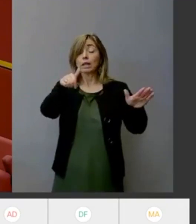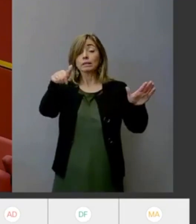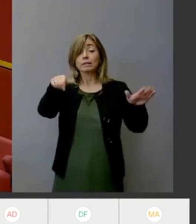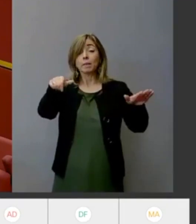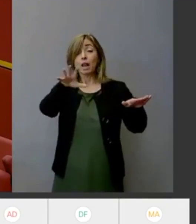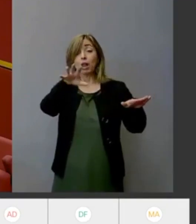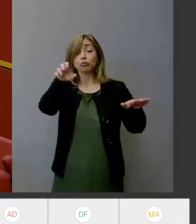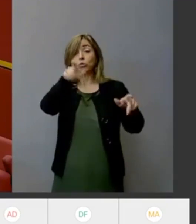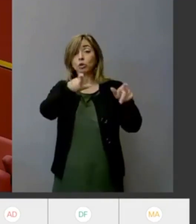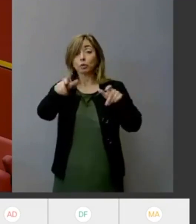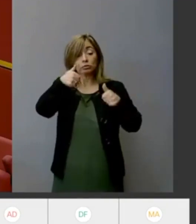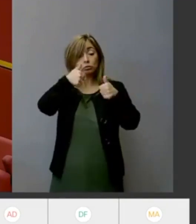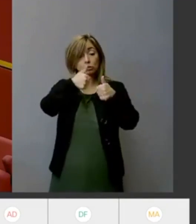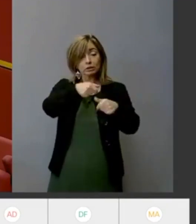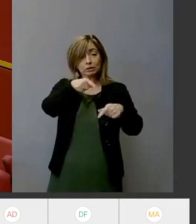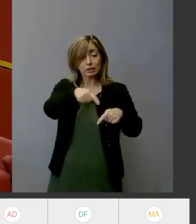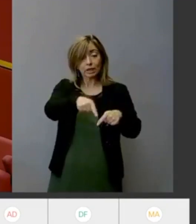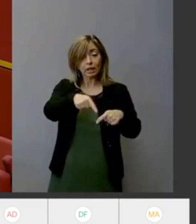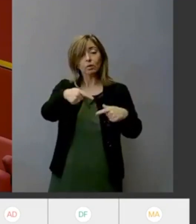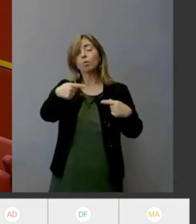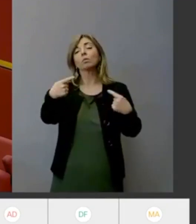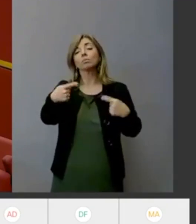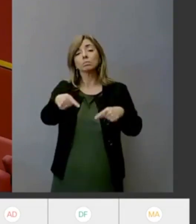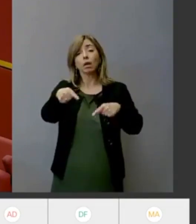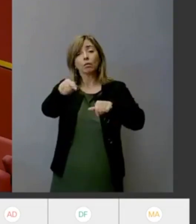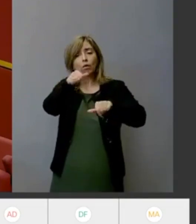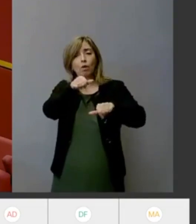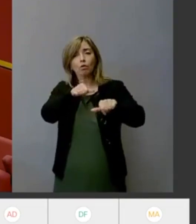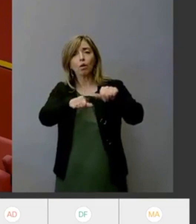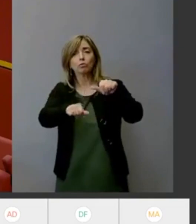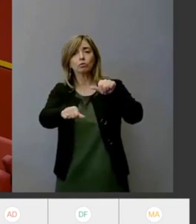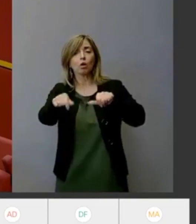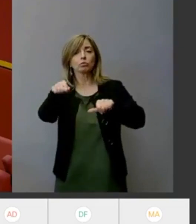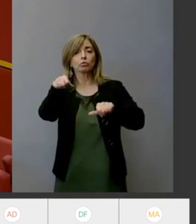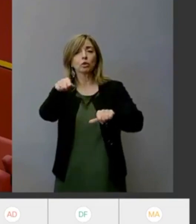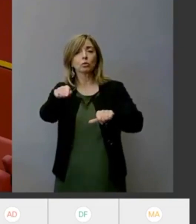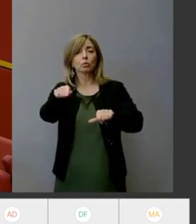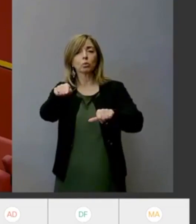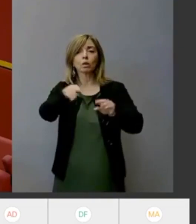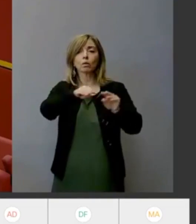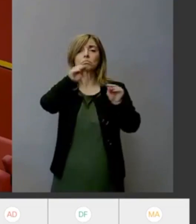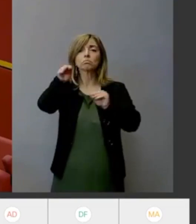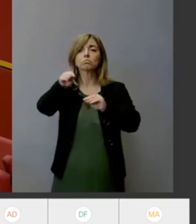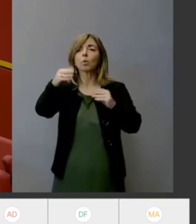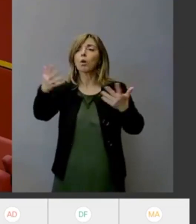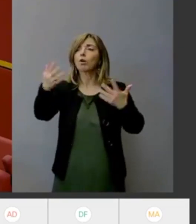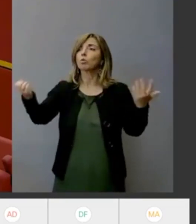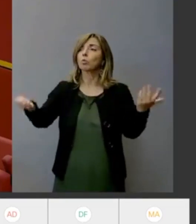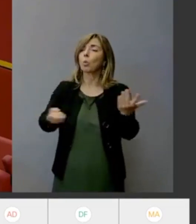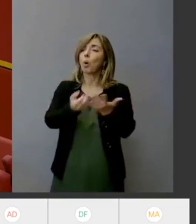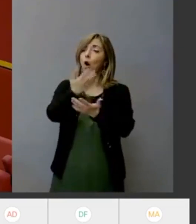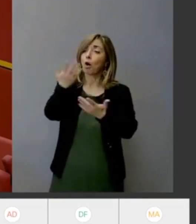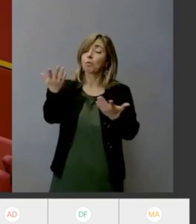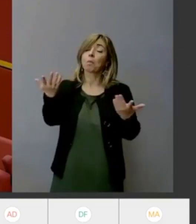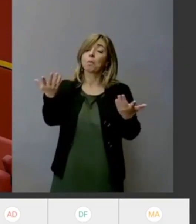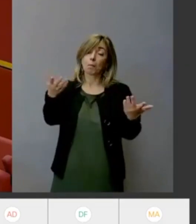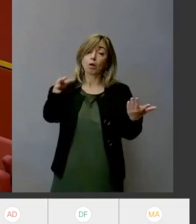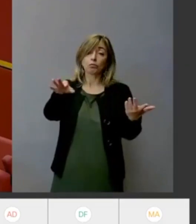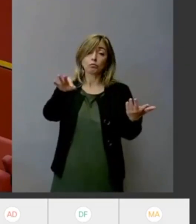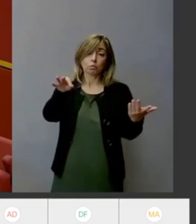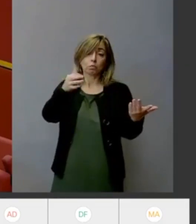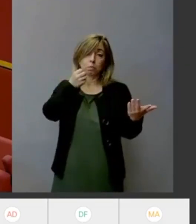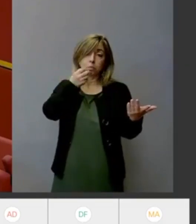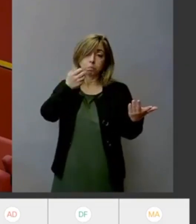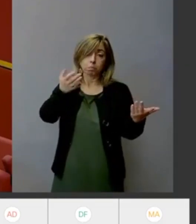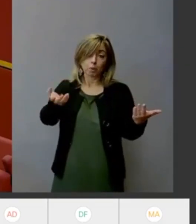sostituire ciò che ha una storia radicata e profonda con qualcosa di nuovo è una buona scelta. Dalle quasi otto mila firme raccolte in